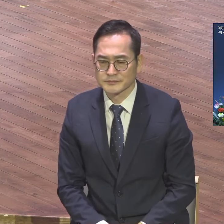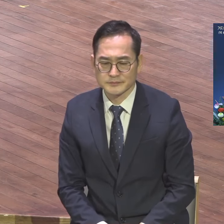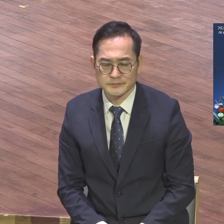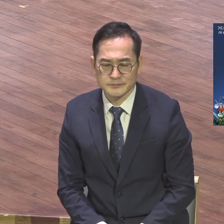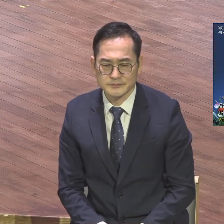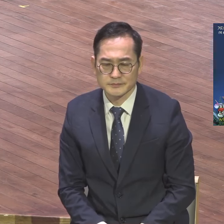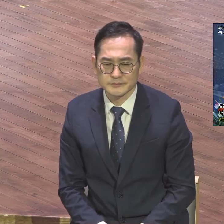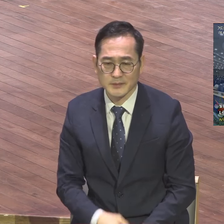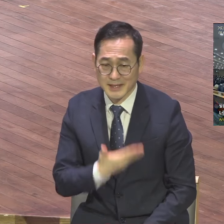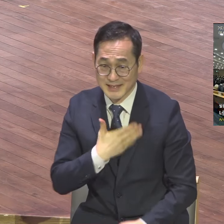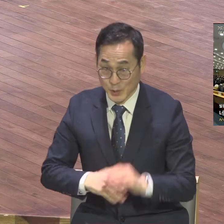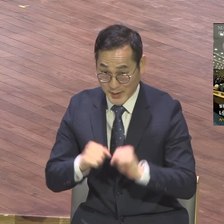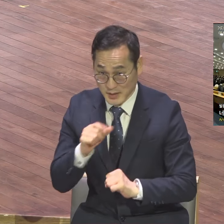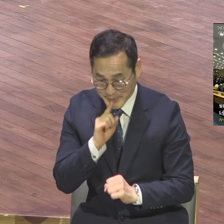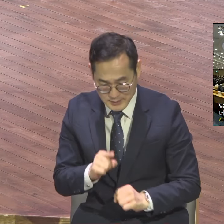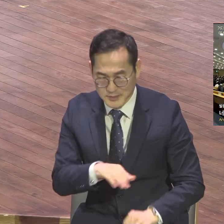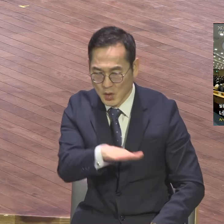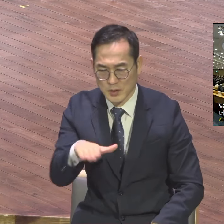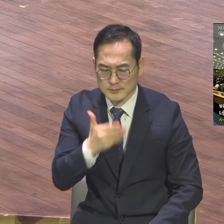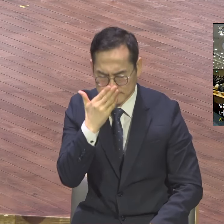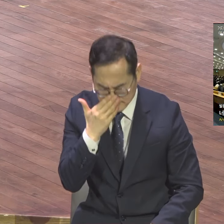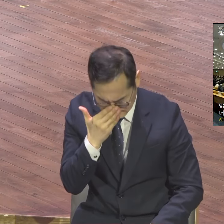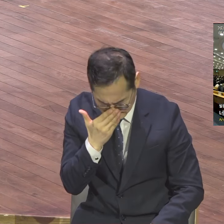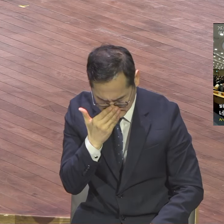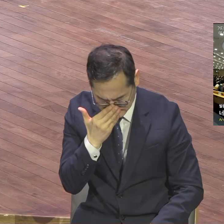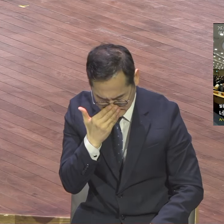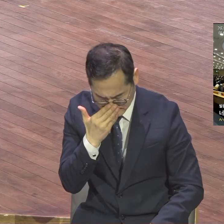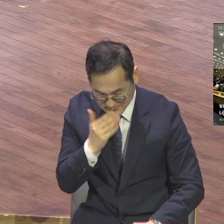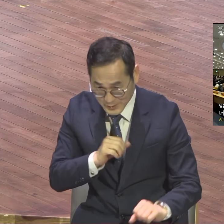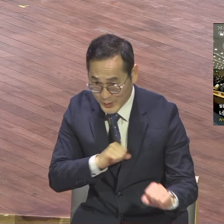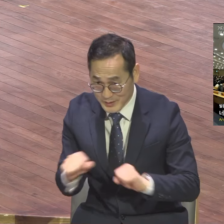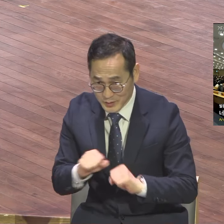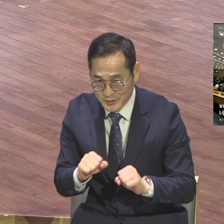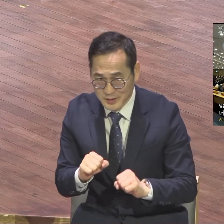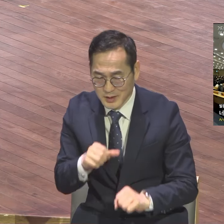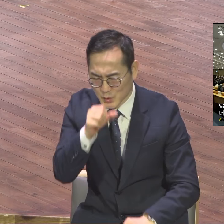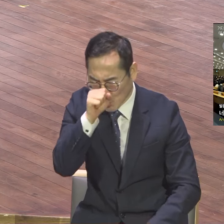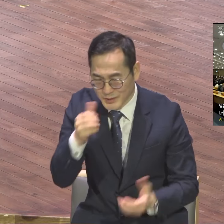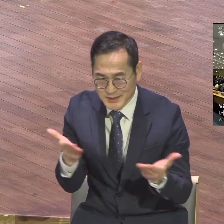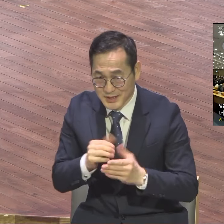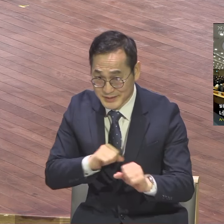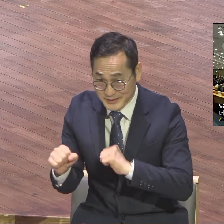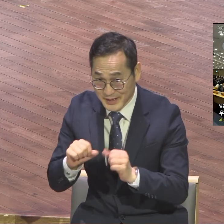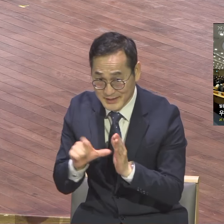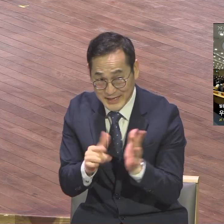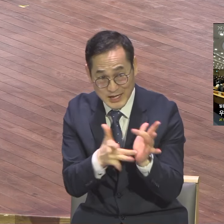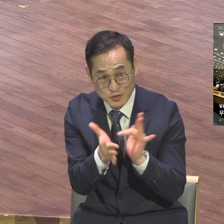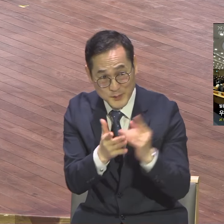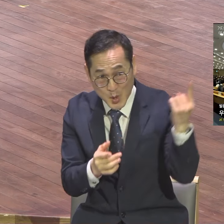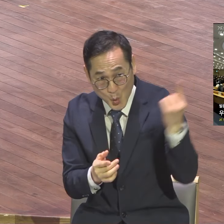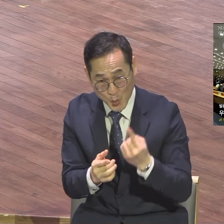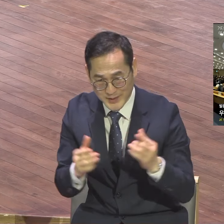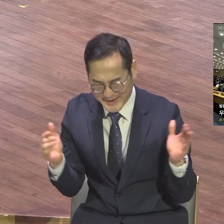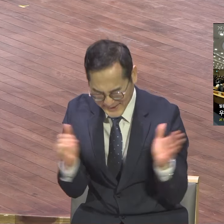너희 안에 착한 일을 시작하시니가 그리스도 예수의 날까지 이루실 줄을 우리가 확신하느라